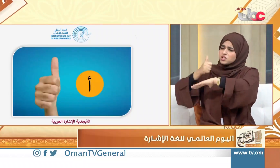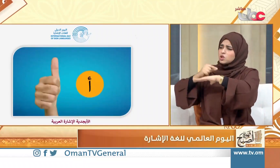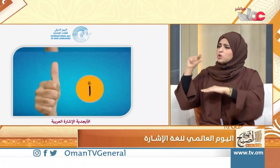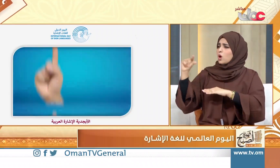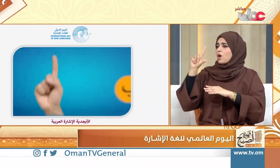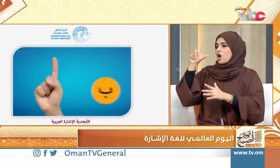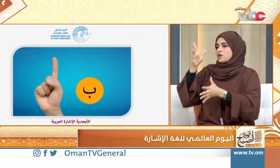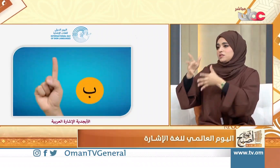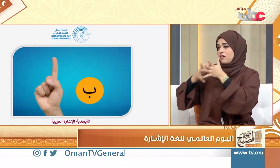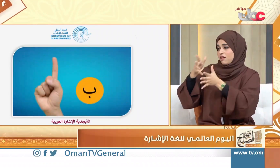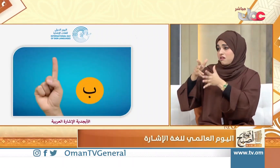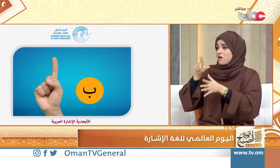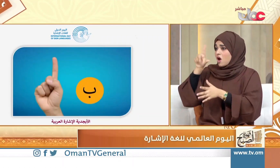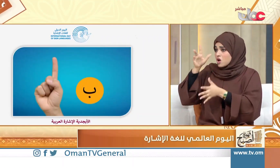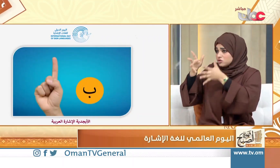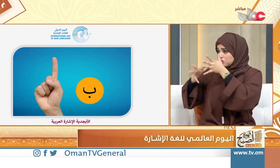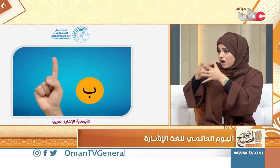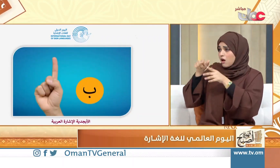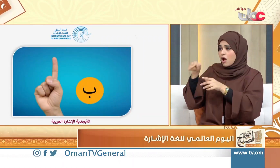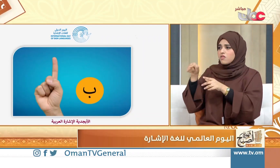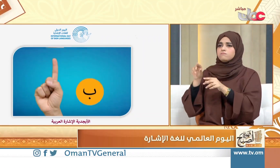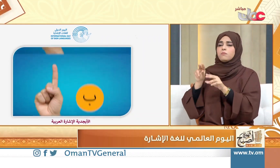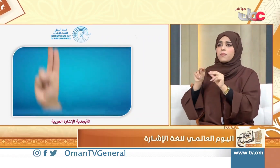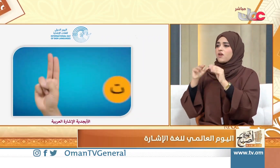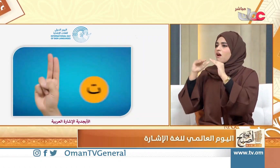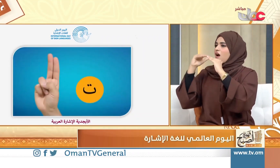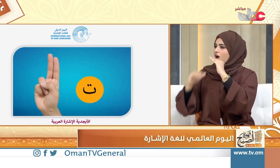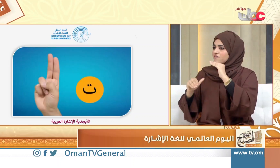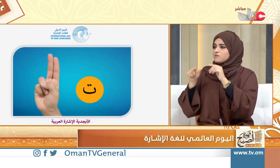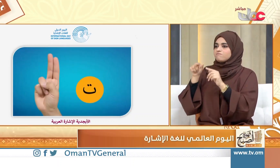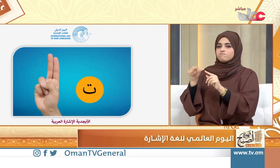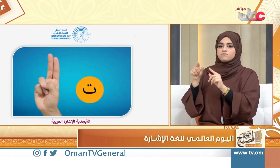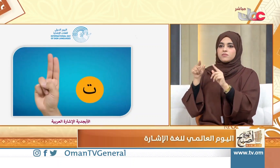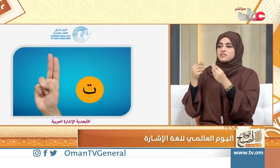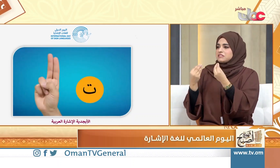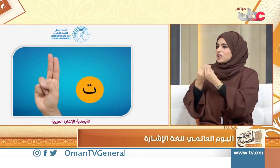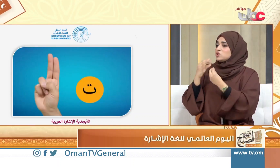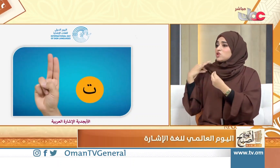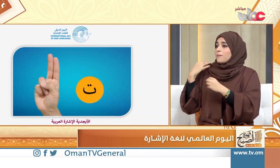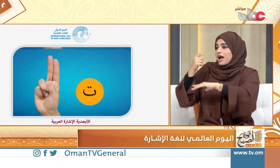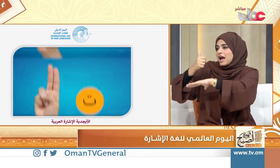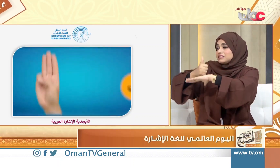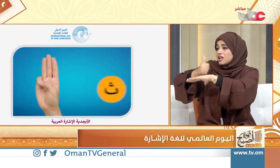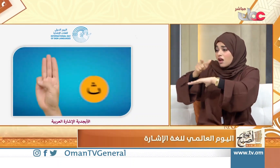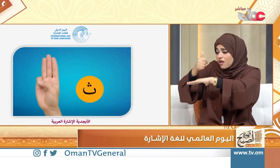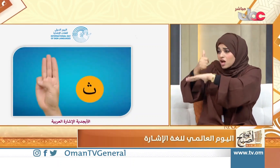لا توجد هناك تحديات أينما تواجدوا وأي وقت لغة الإشارة